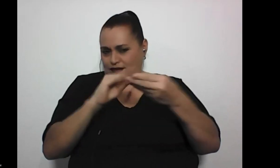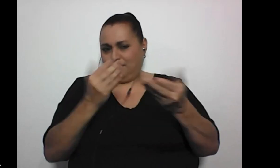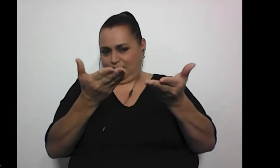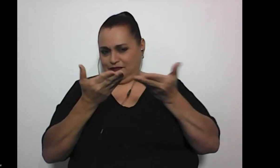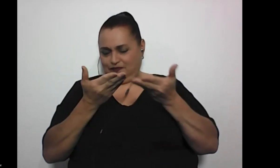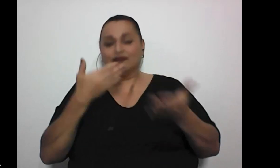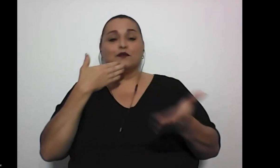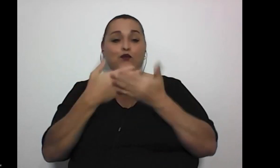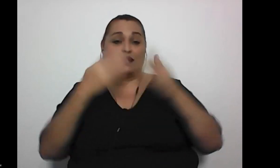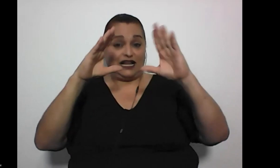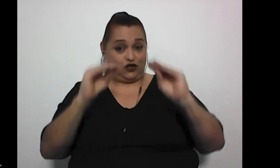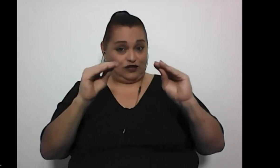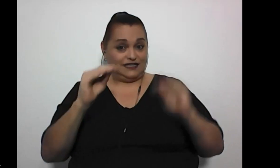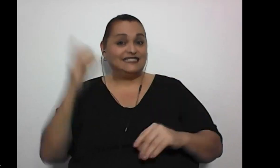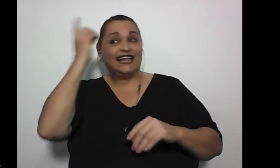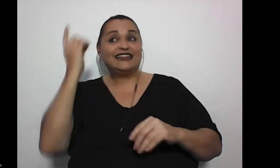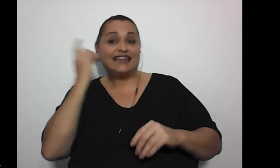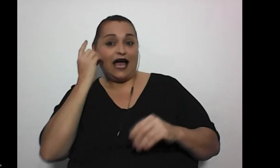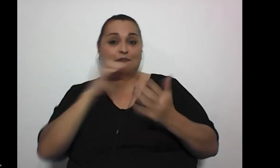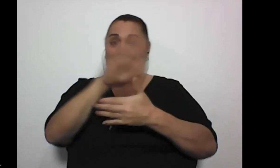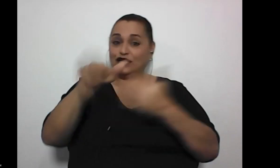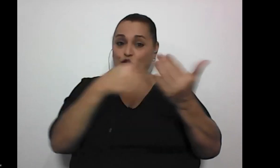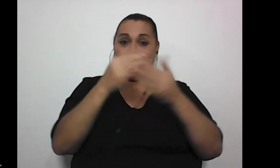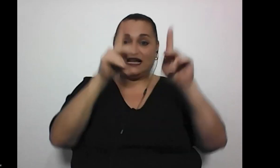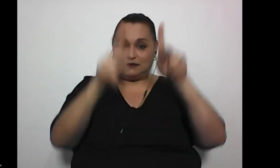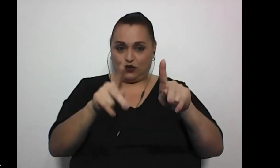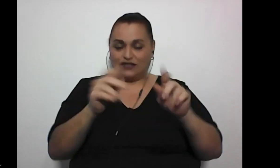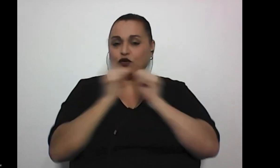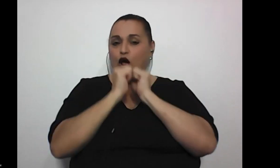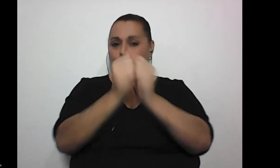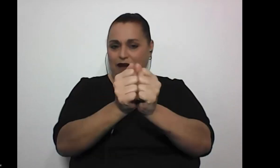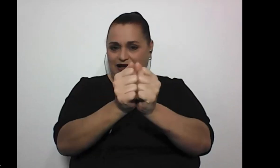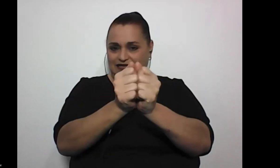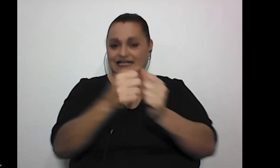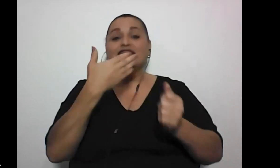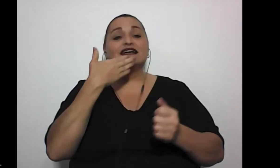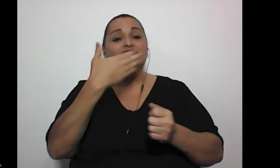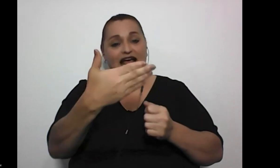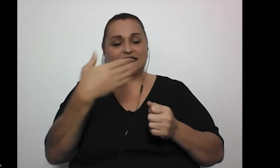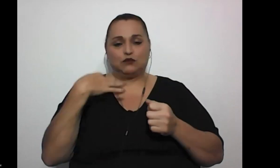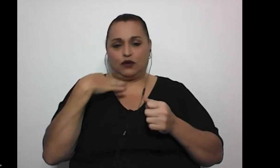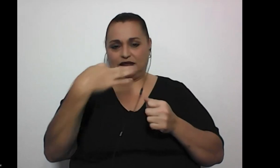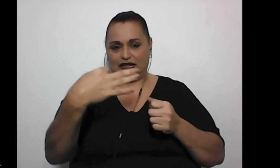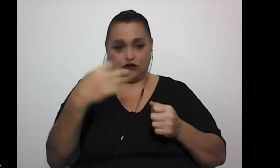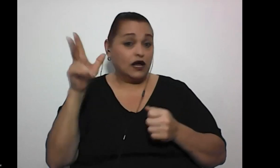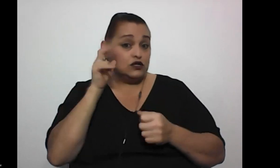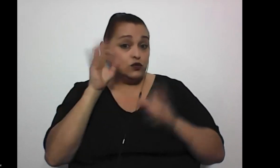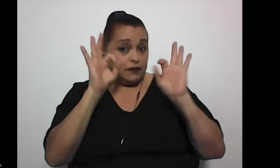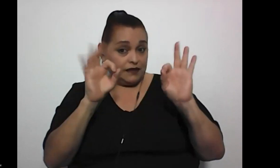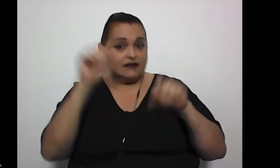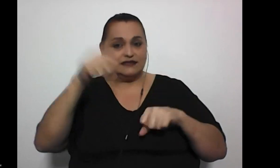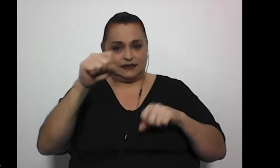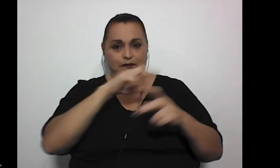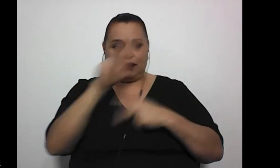Buenas noches, dama y todas las personas que nos acompañan. Muchísimas gracias por la invitación. ¿Me escuchan bien? Perfecto.